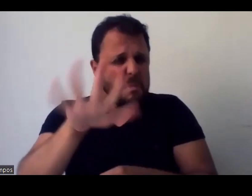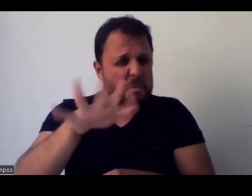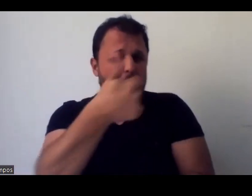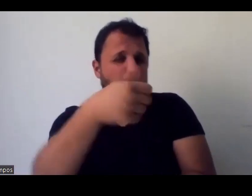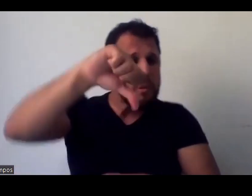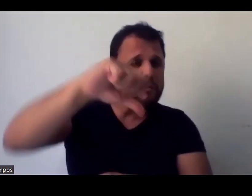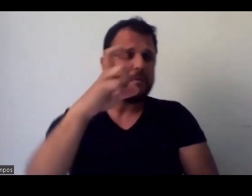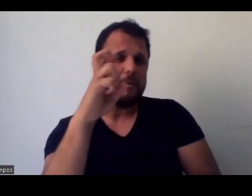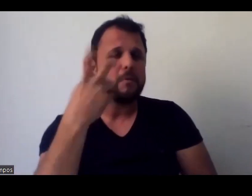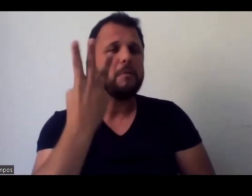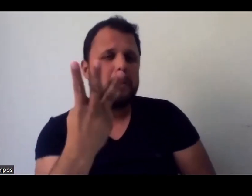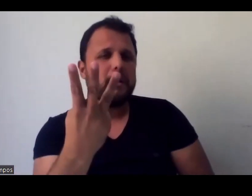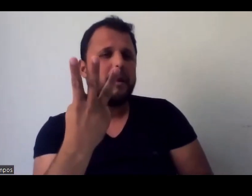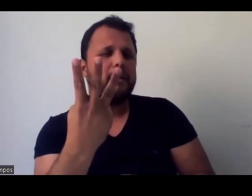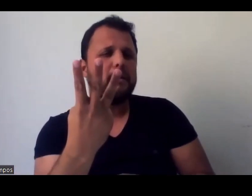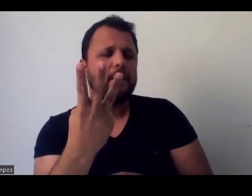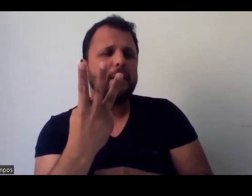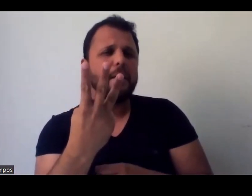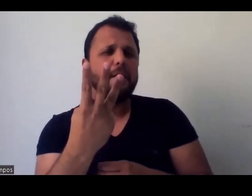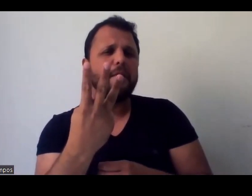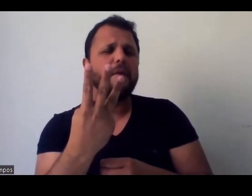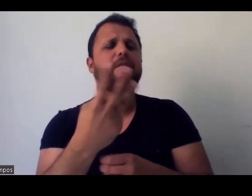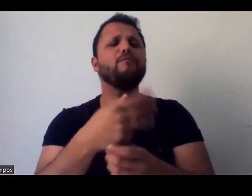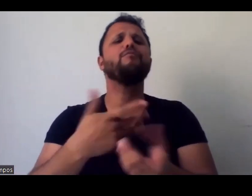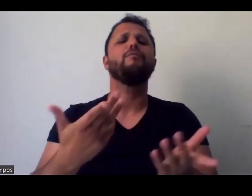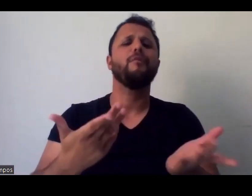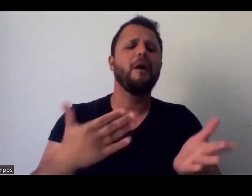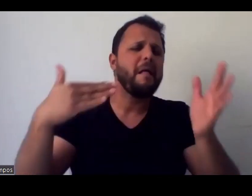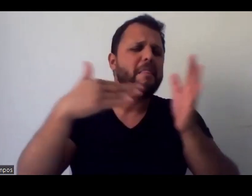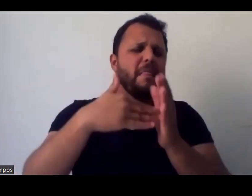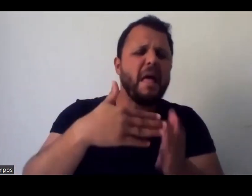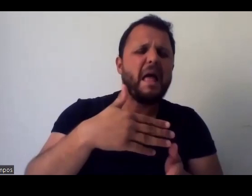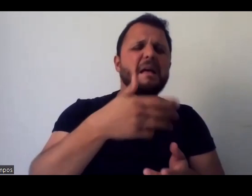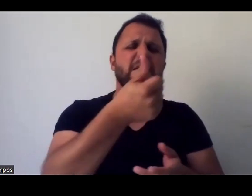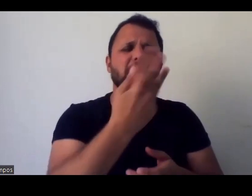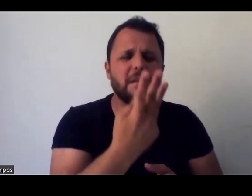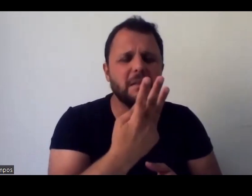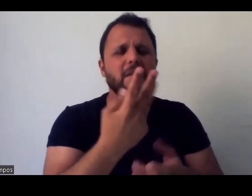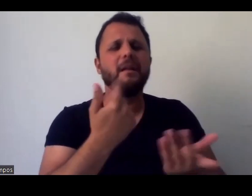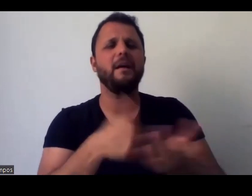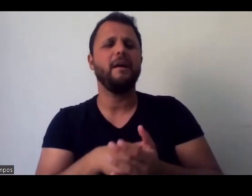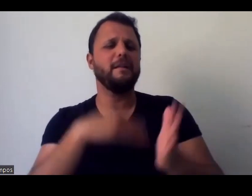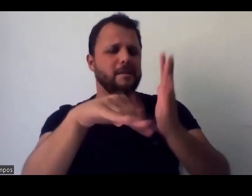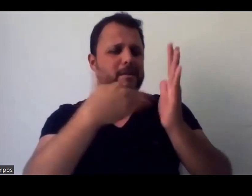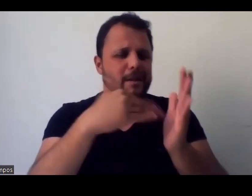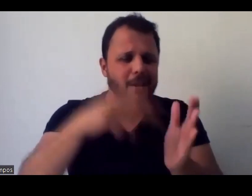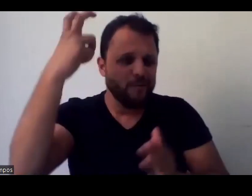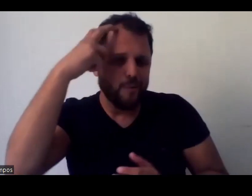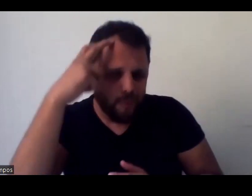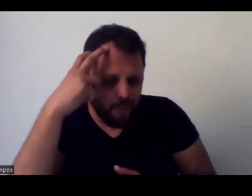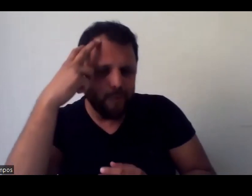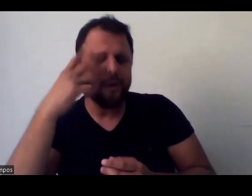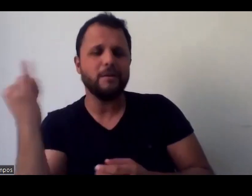que durou mais de dez anos com a consultoria da Fundação para Livro do Cego no Brasil, com a Secretaria Estadual de Cultura, e depois a própria